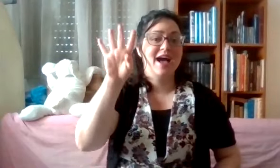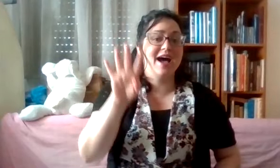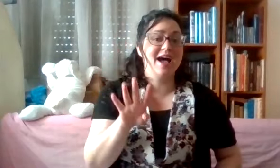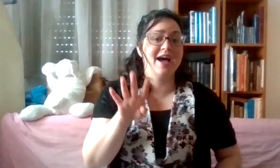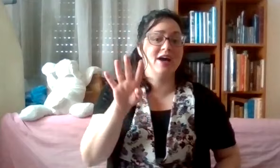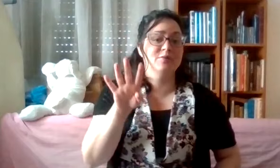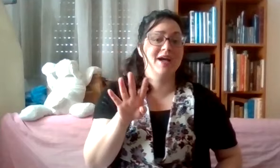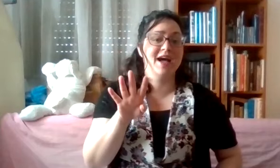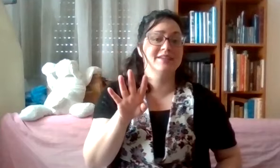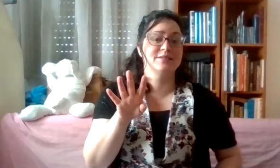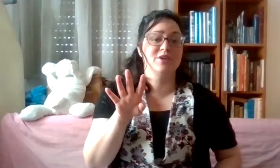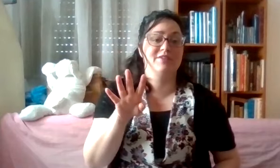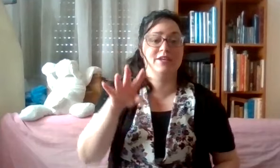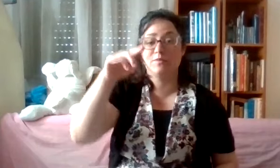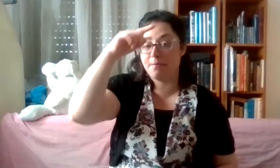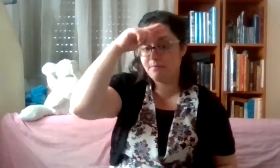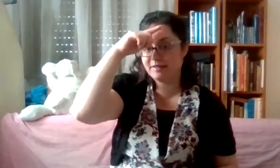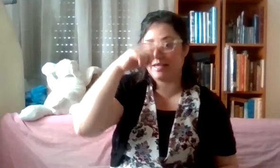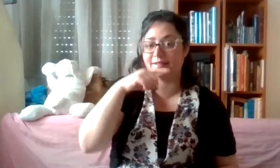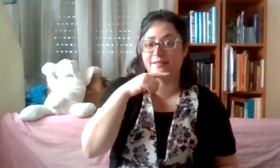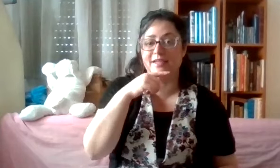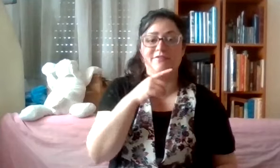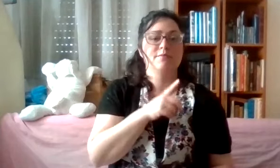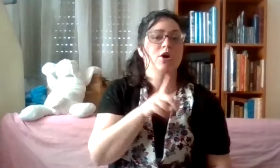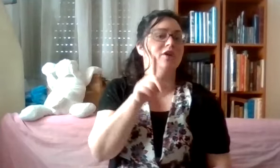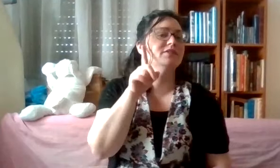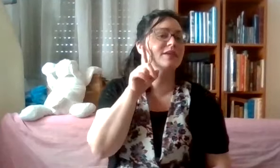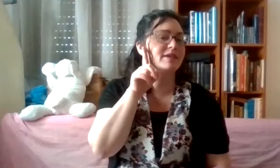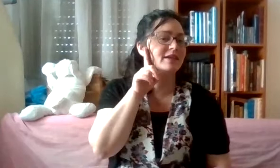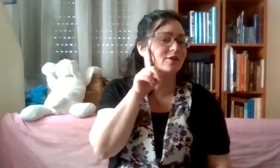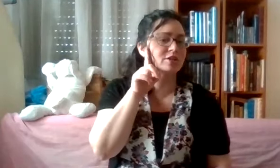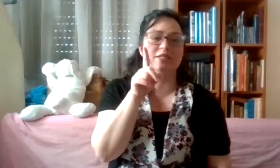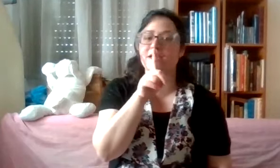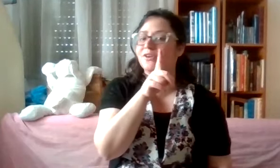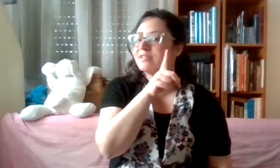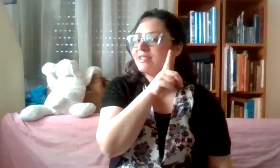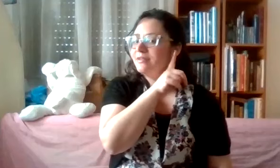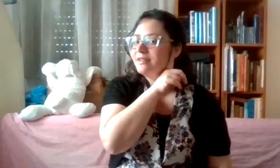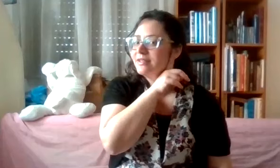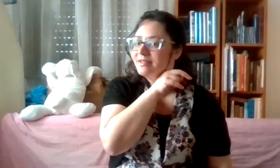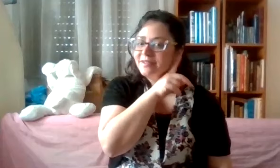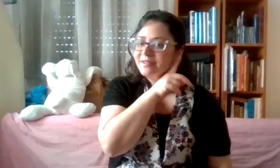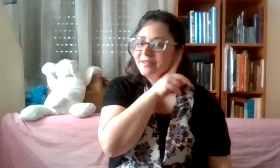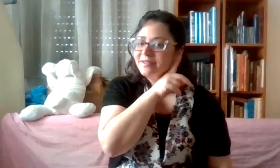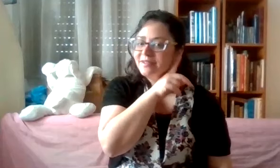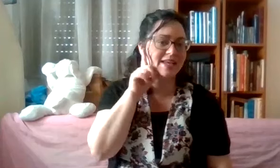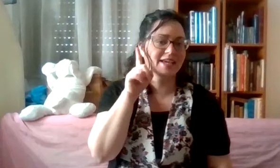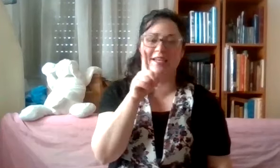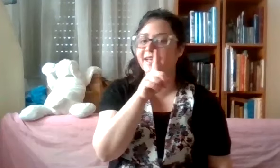ארבע, שימו לב, היינו מהמצח לסנטר, ואמהות זה מאוזן לאוזן. מלכי ללכי.